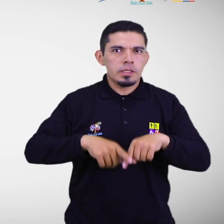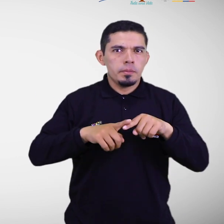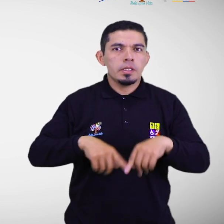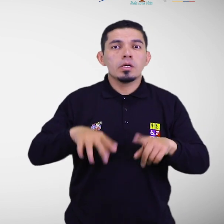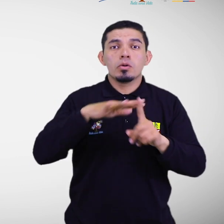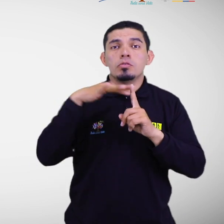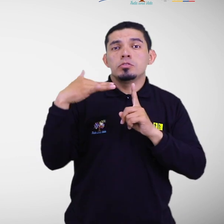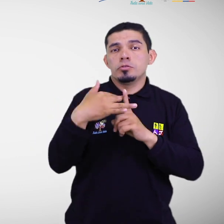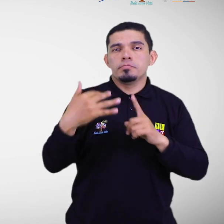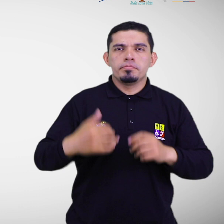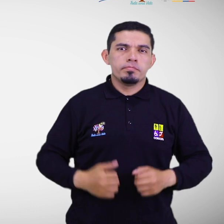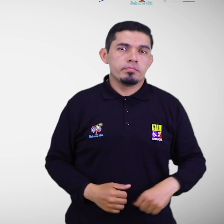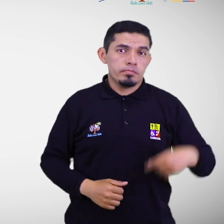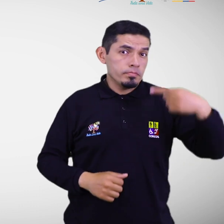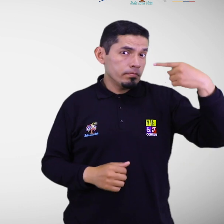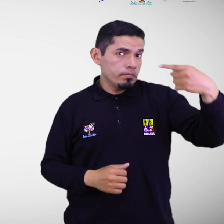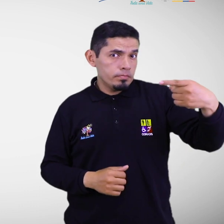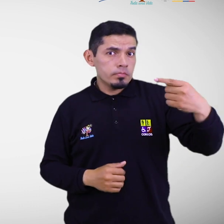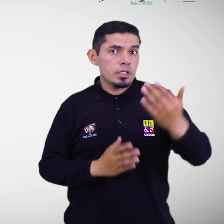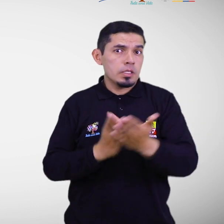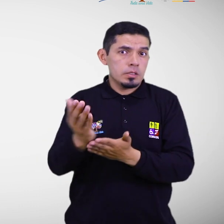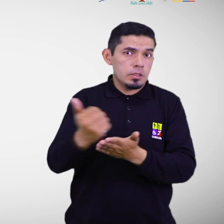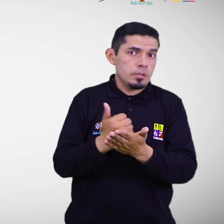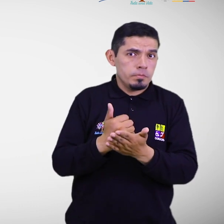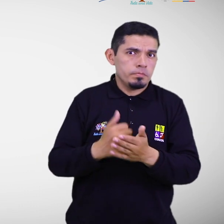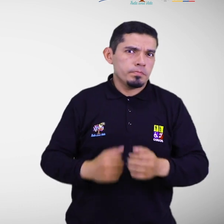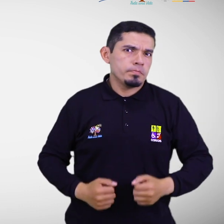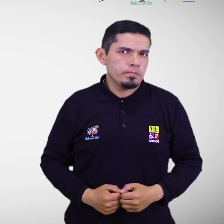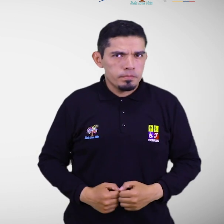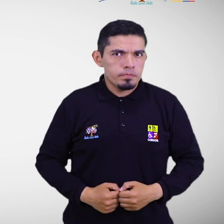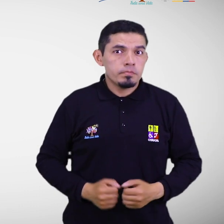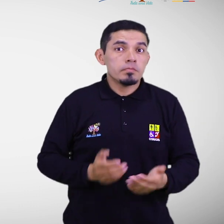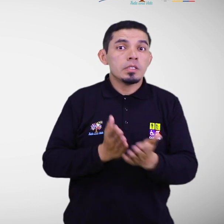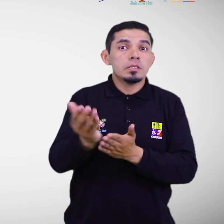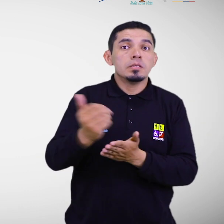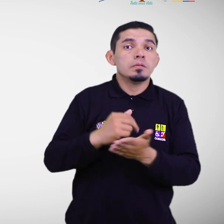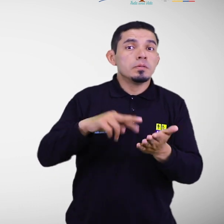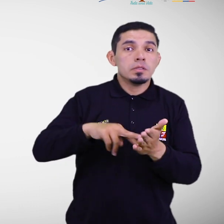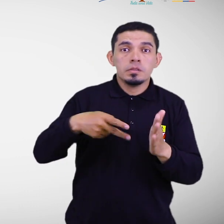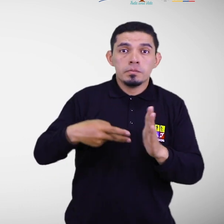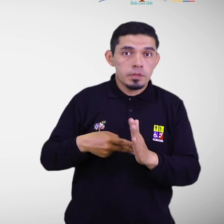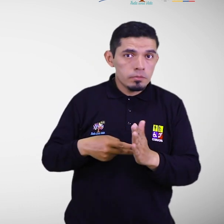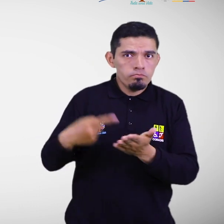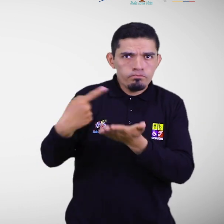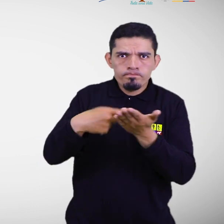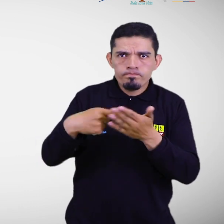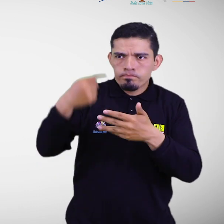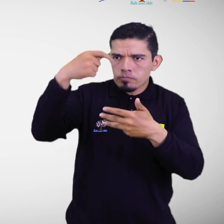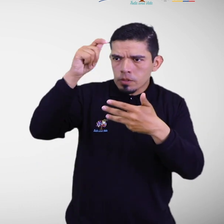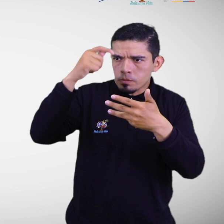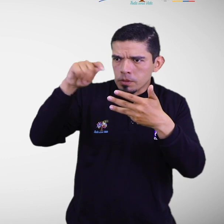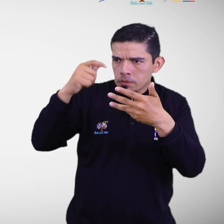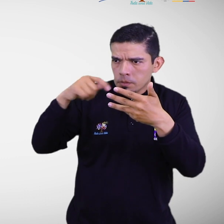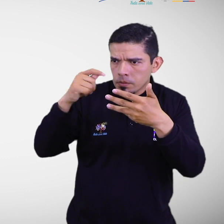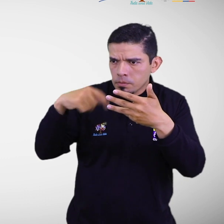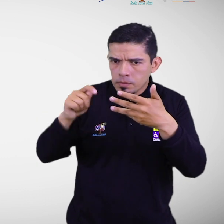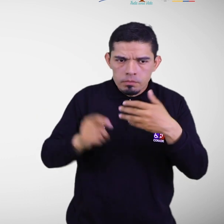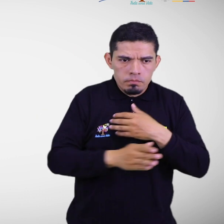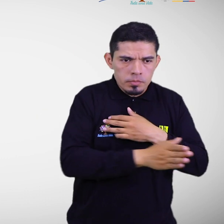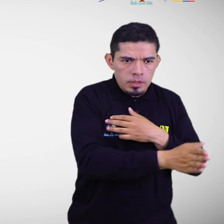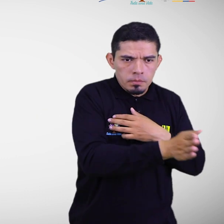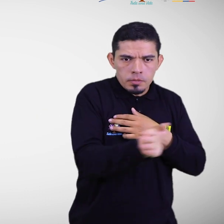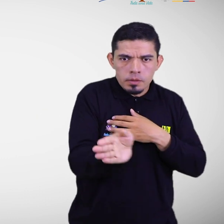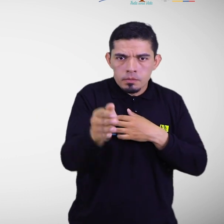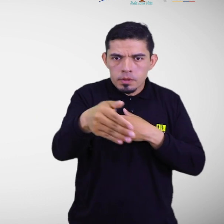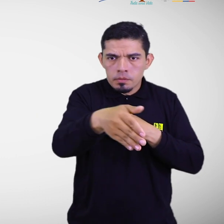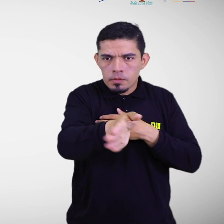1. Accesibilidad. Se debe realizar un análisis de las opciones de recorridos y vías de evacuación, evaluando